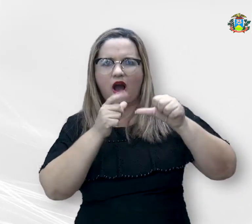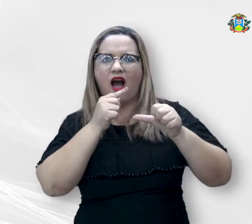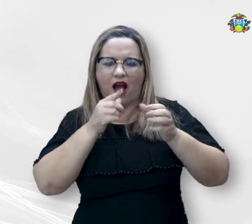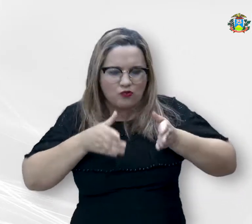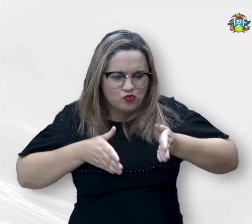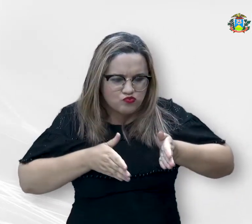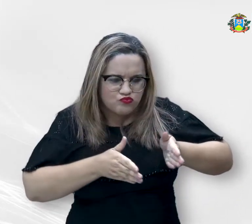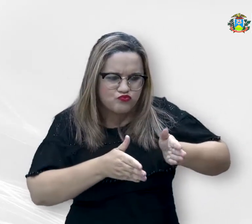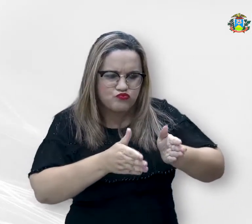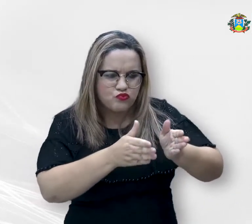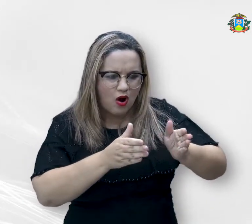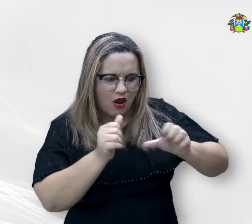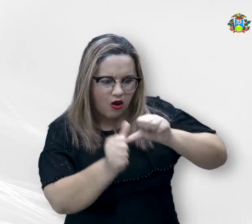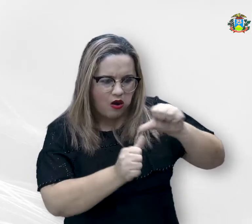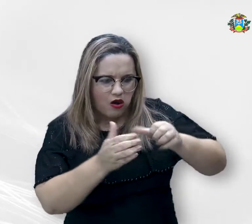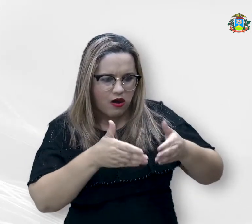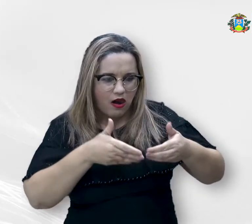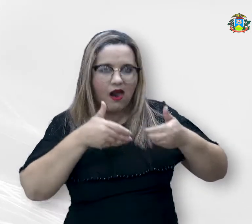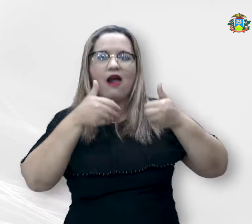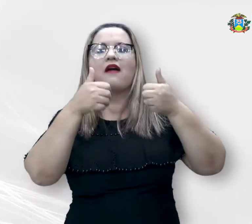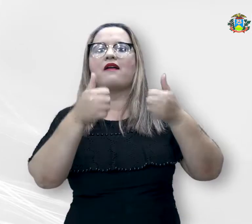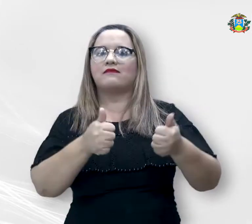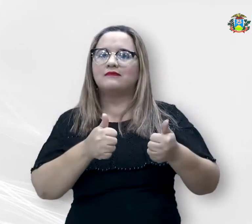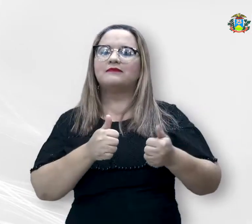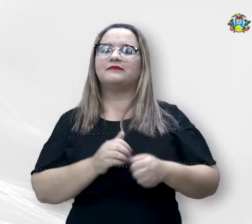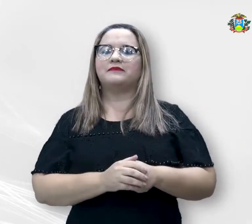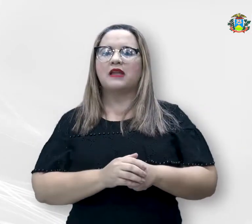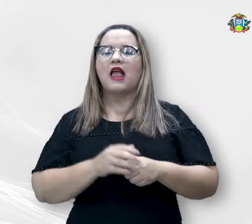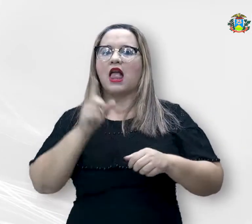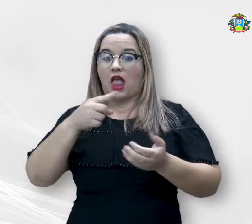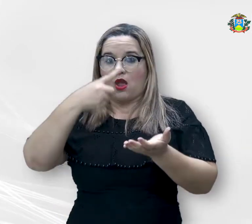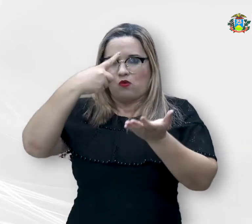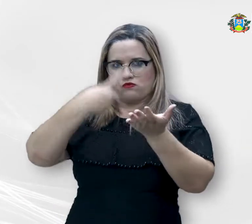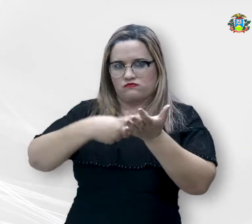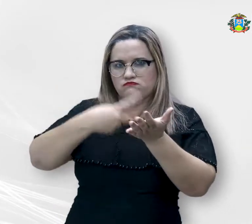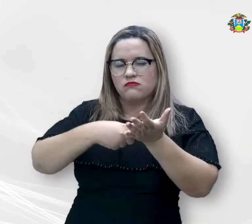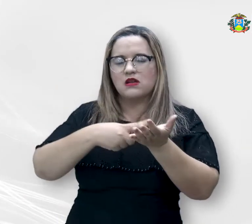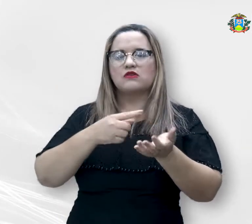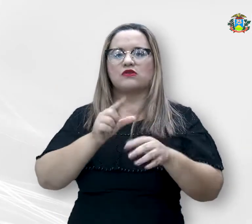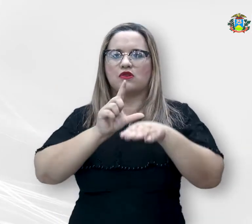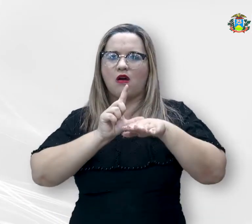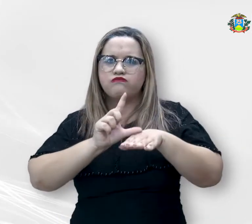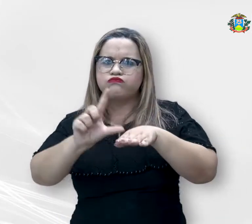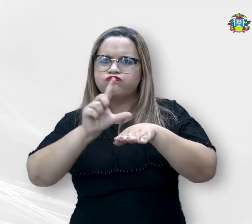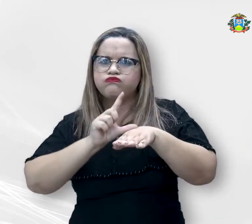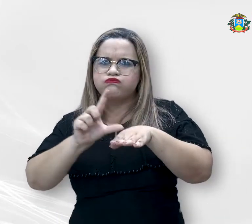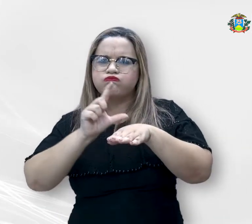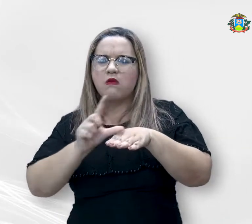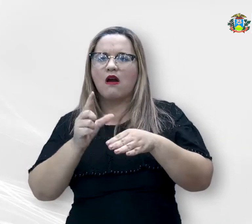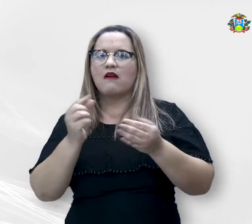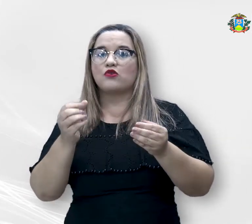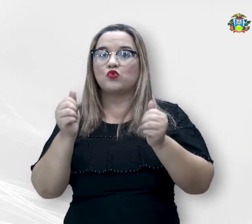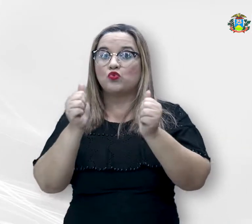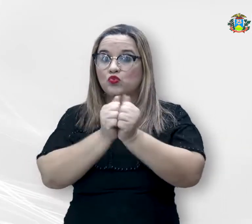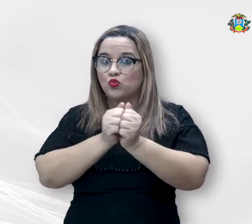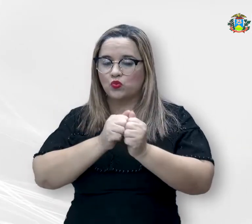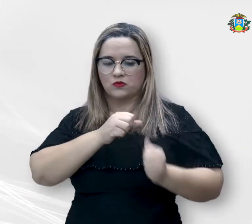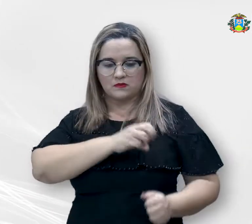investimentos são resultado de um Termo de Ajustamento de Conduta, TAC, firmado entre o Ministério Público do Estado de Mato Grosso,